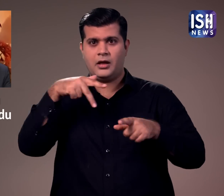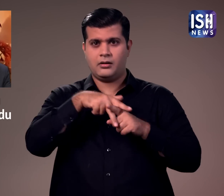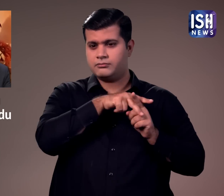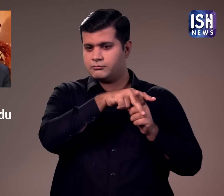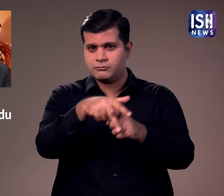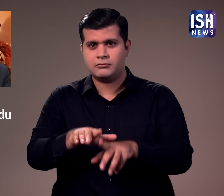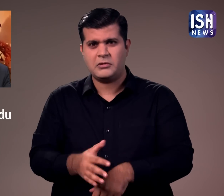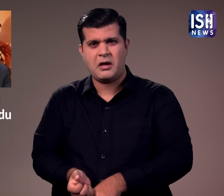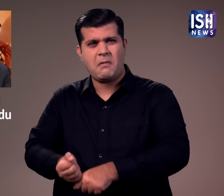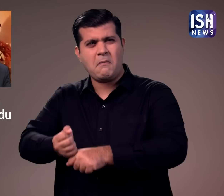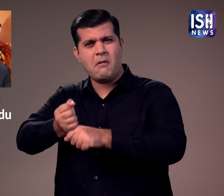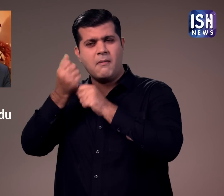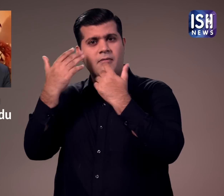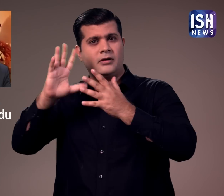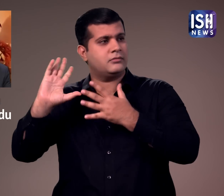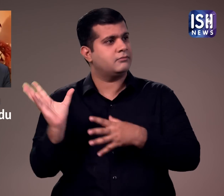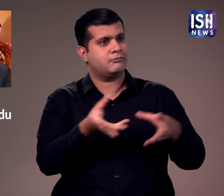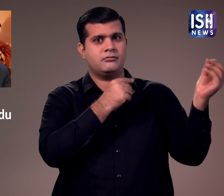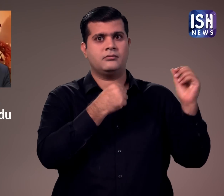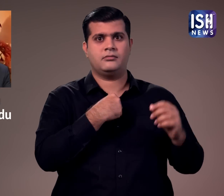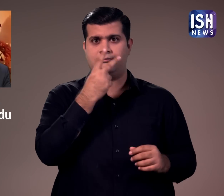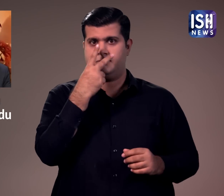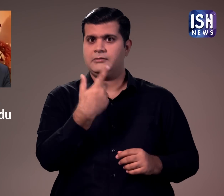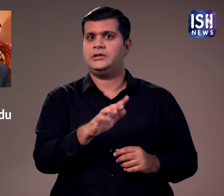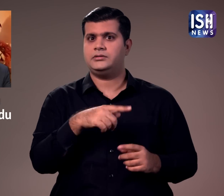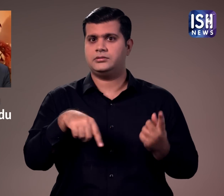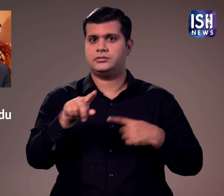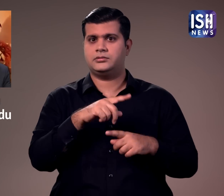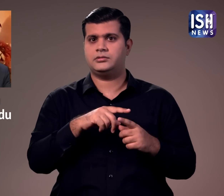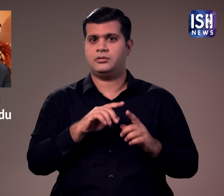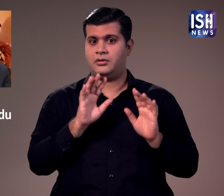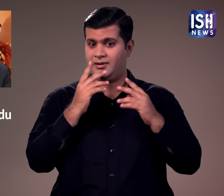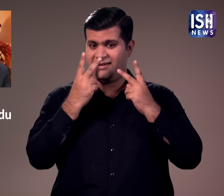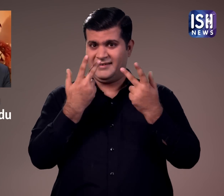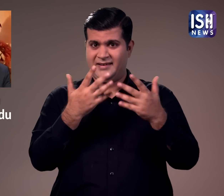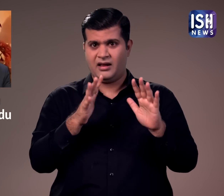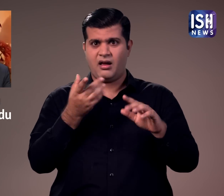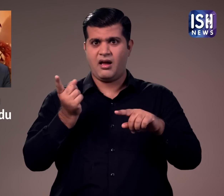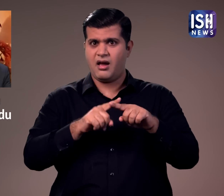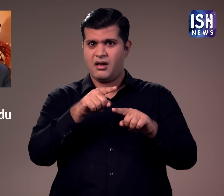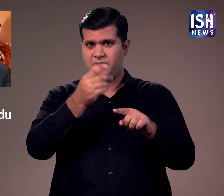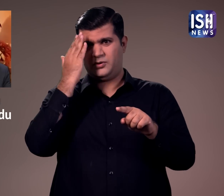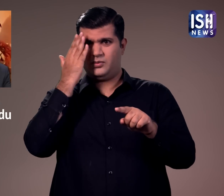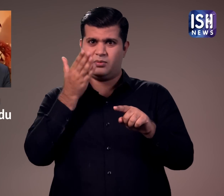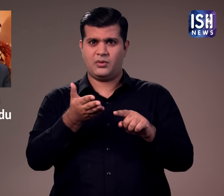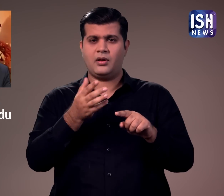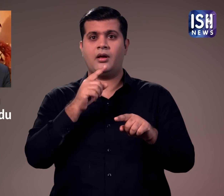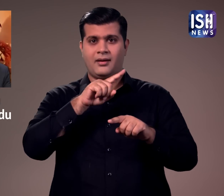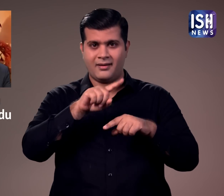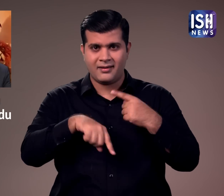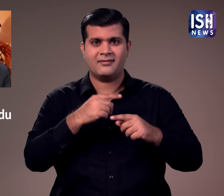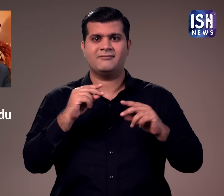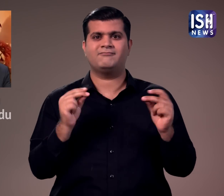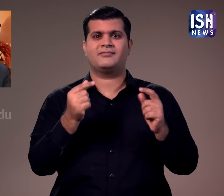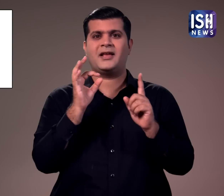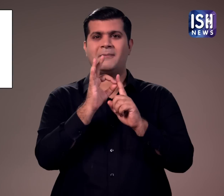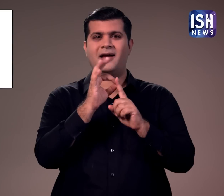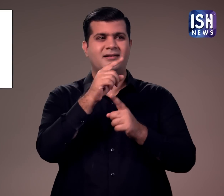किया। उमीद थी कि जल्दी बदमाशों को गिरफतार कर लिया